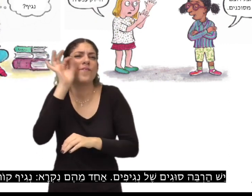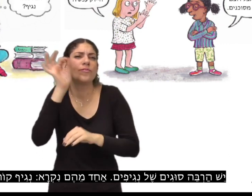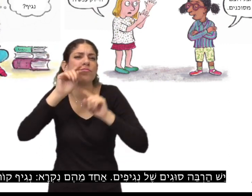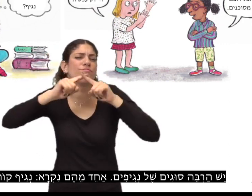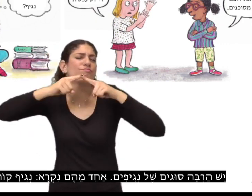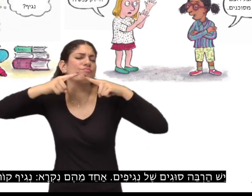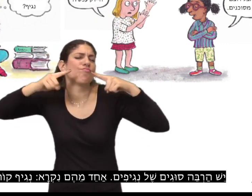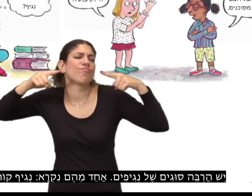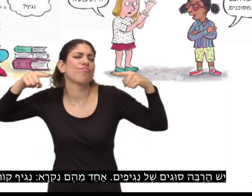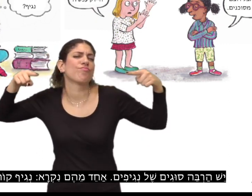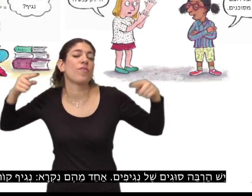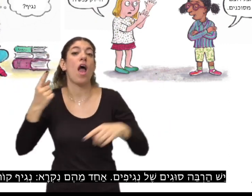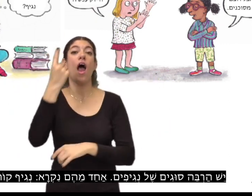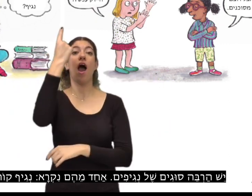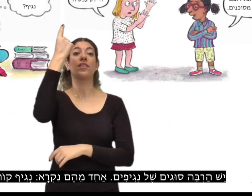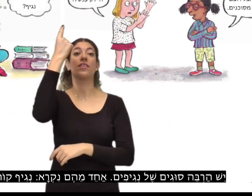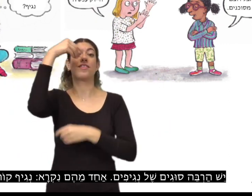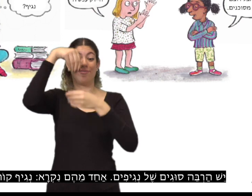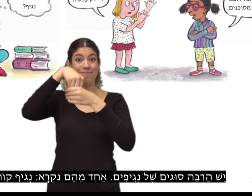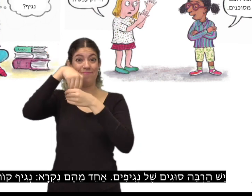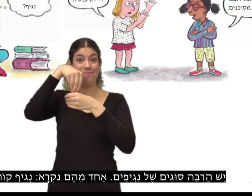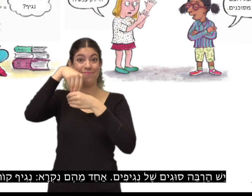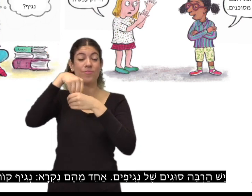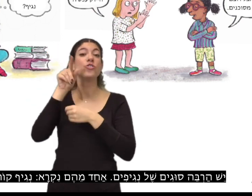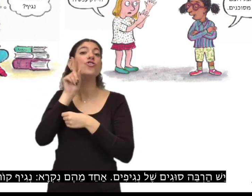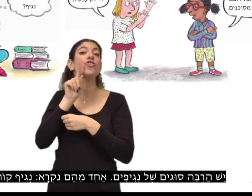אחד מהם נקרא נגיף